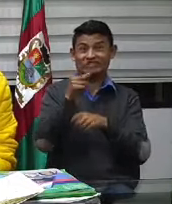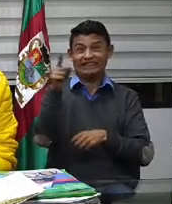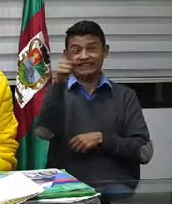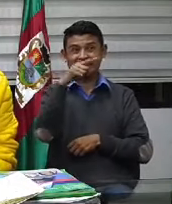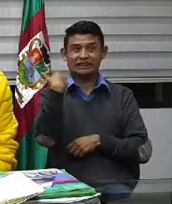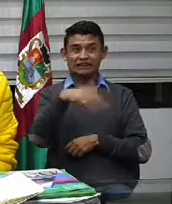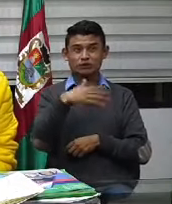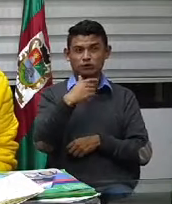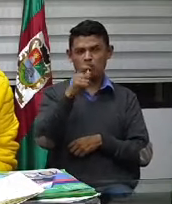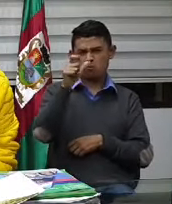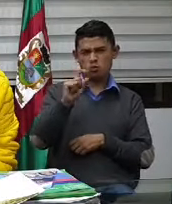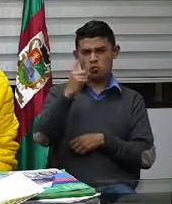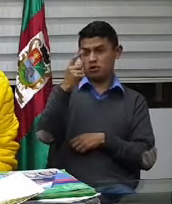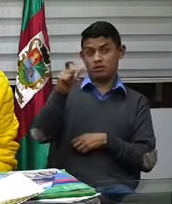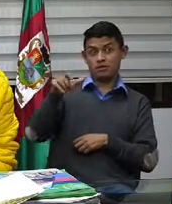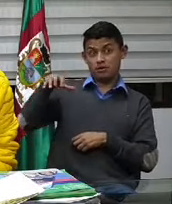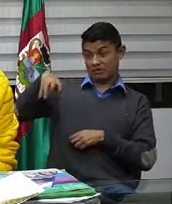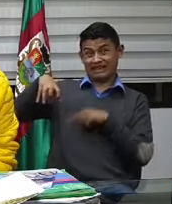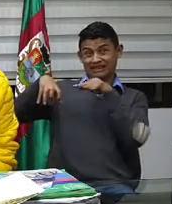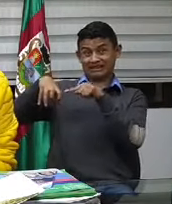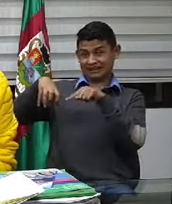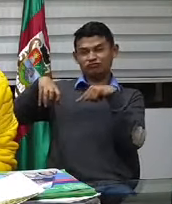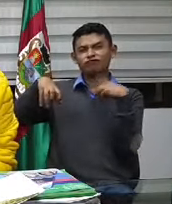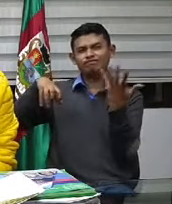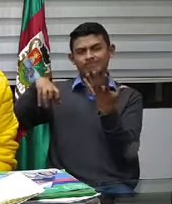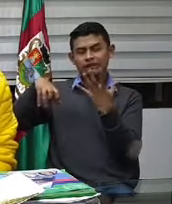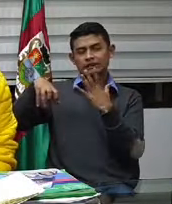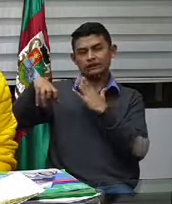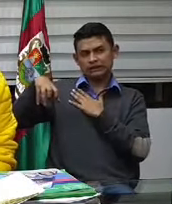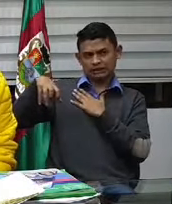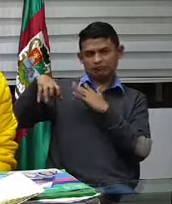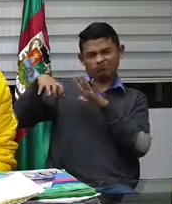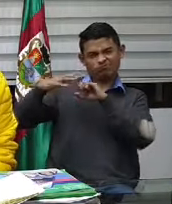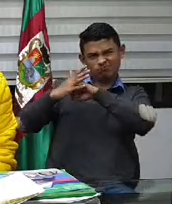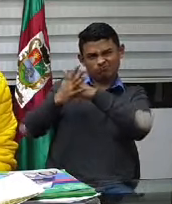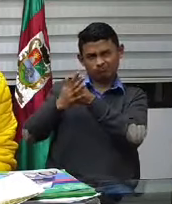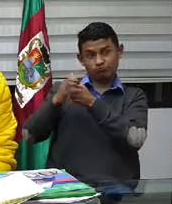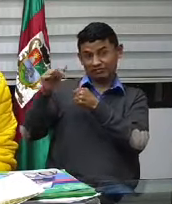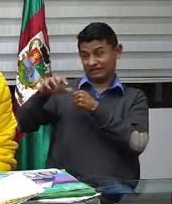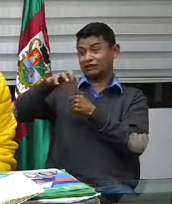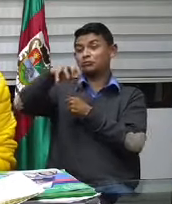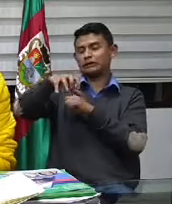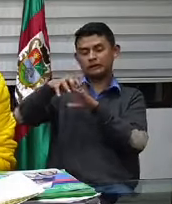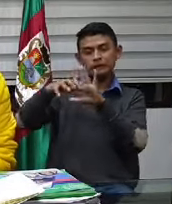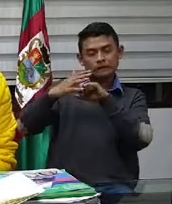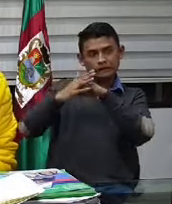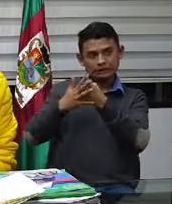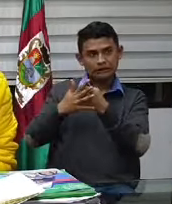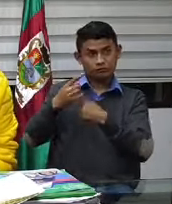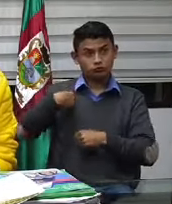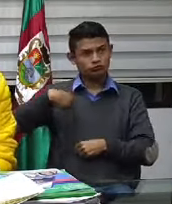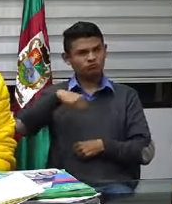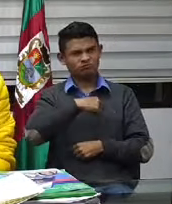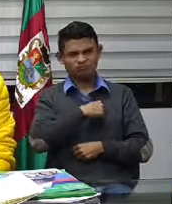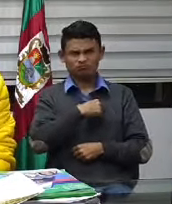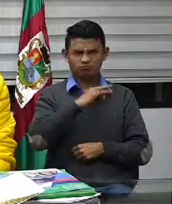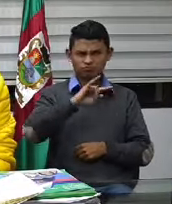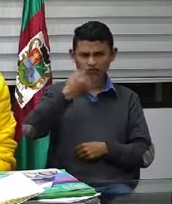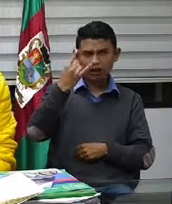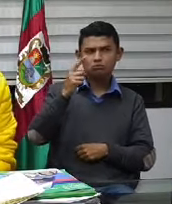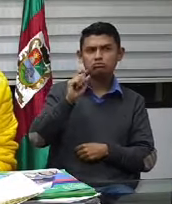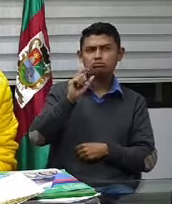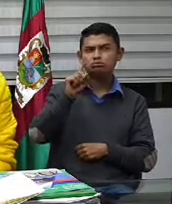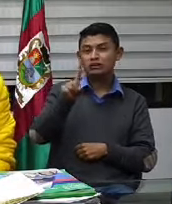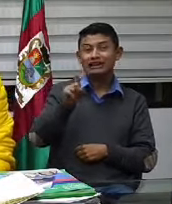de estos personajes tan importantes para la ciudad como son los recuperadores. Pero ya les hemos entregado a 65